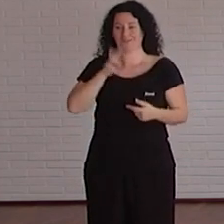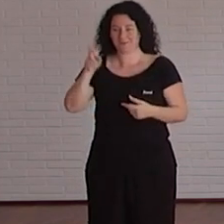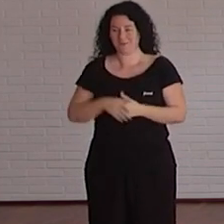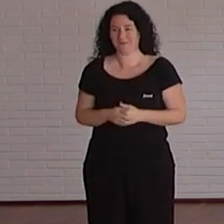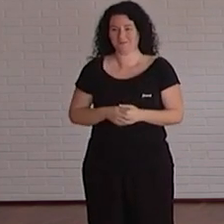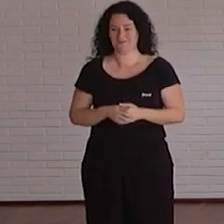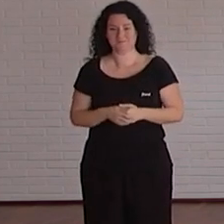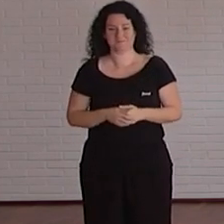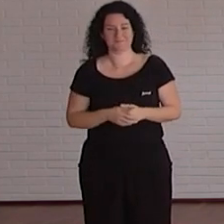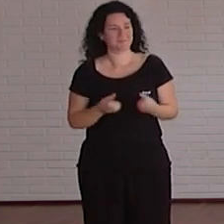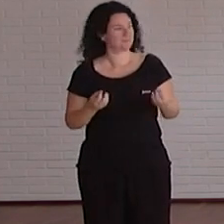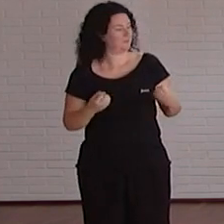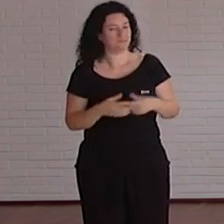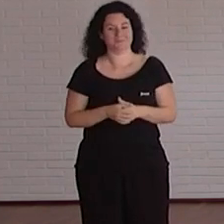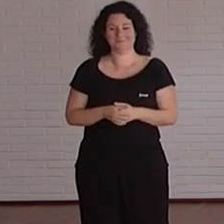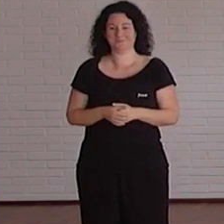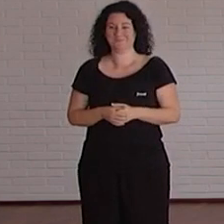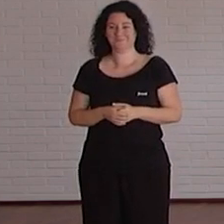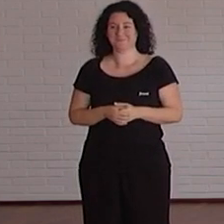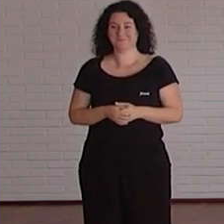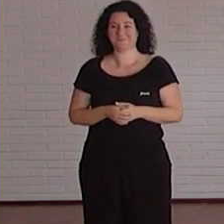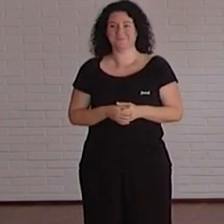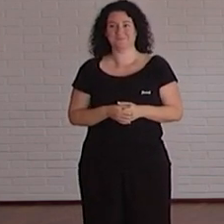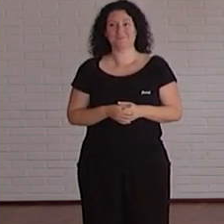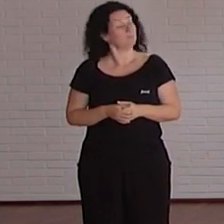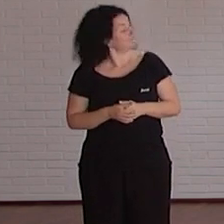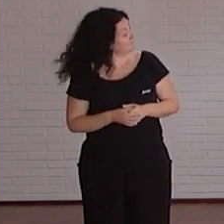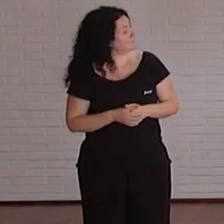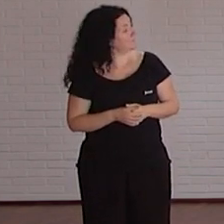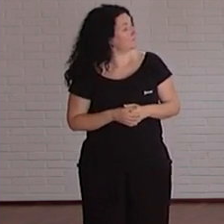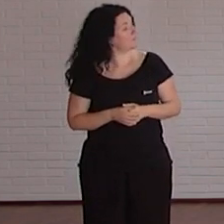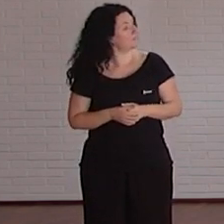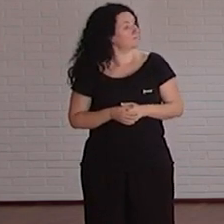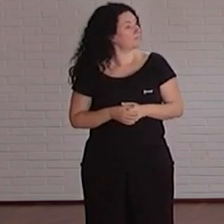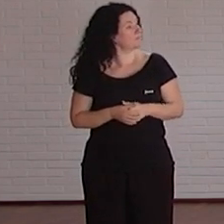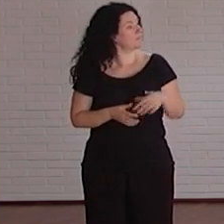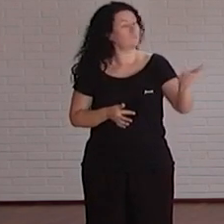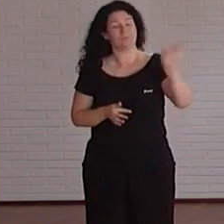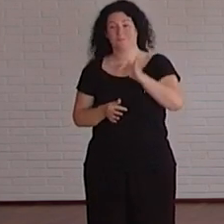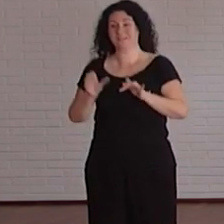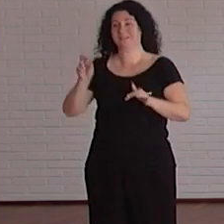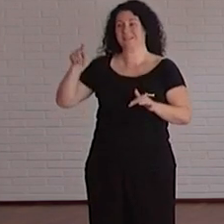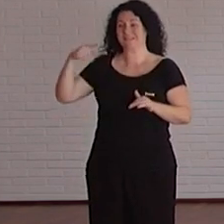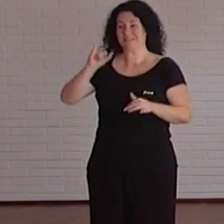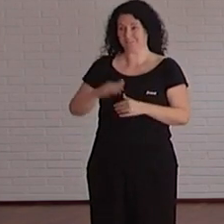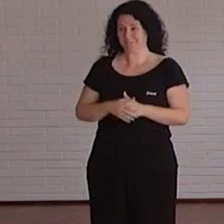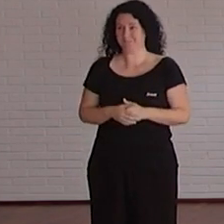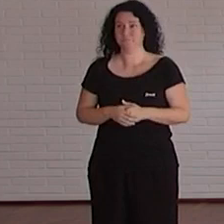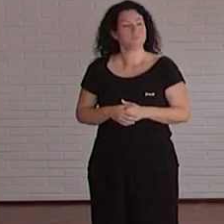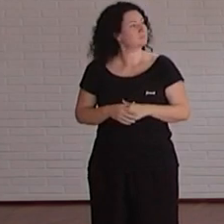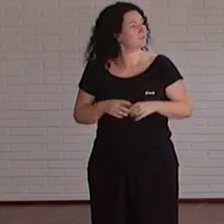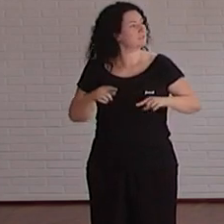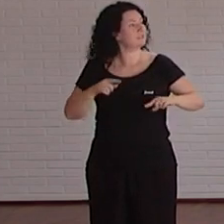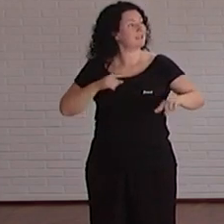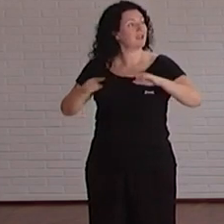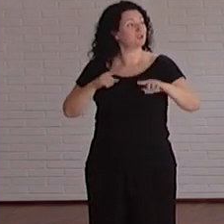así que bien vale pues siguiente Sergi Soriano director de Centro de Apoyo al